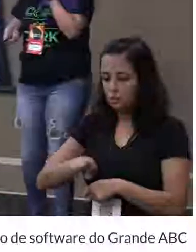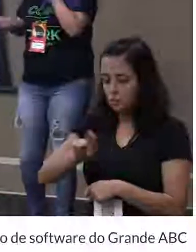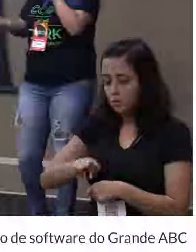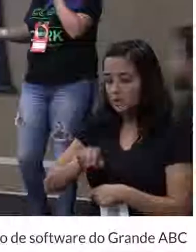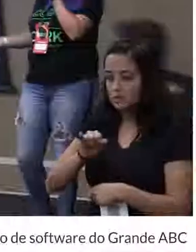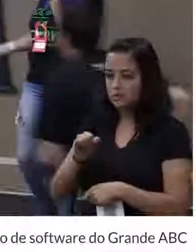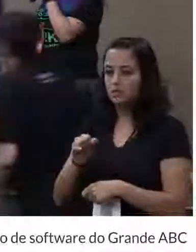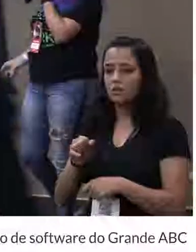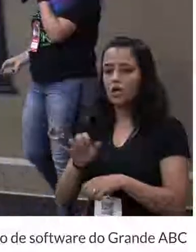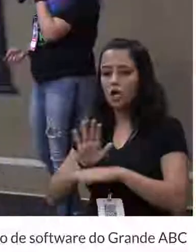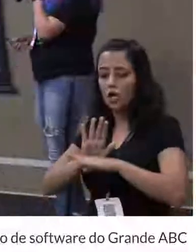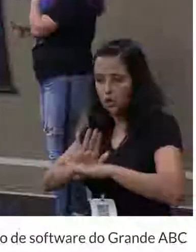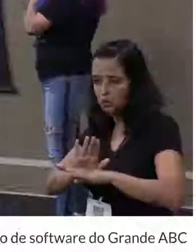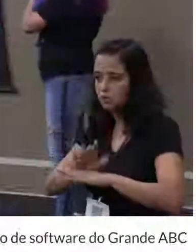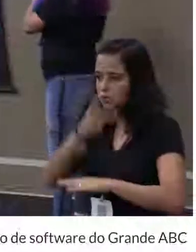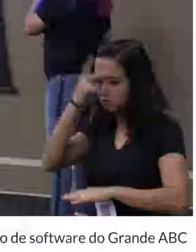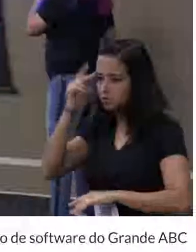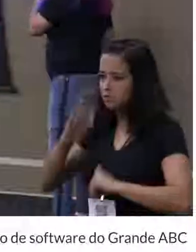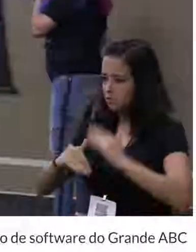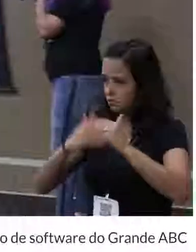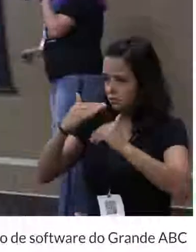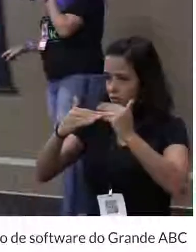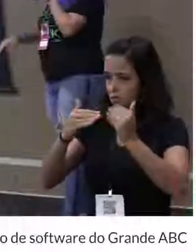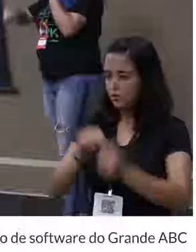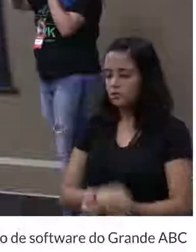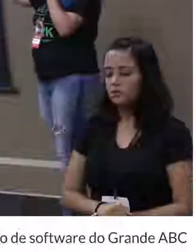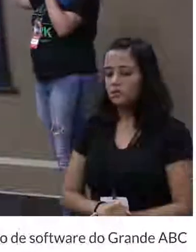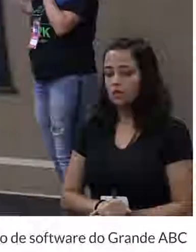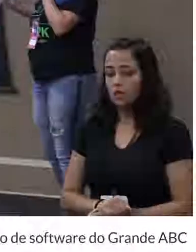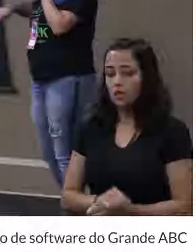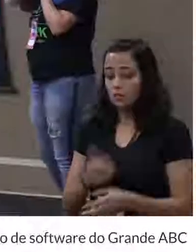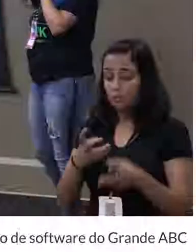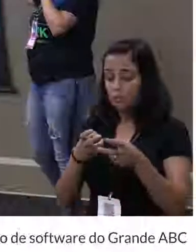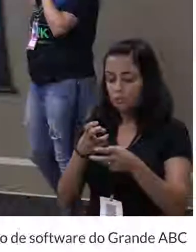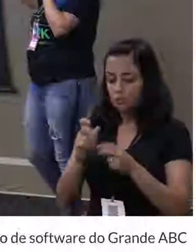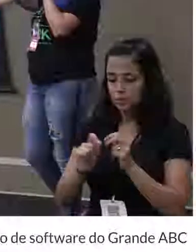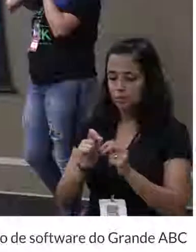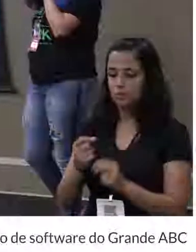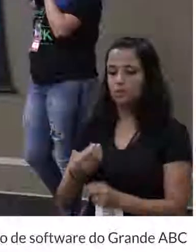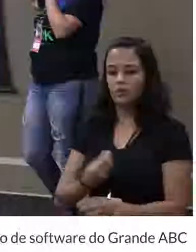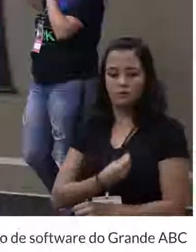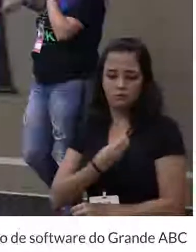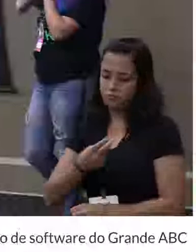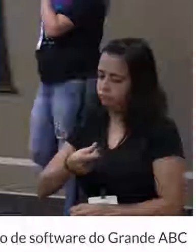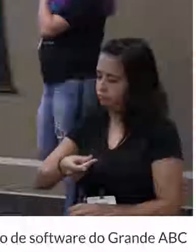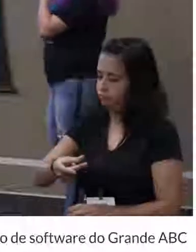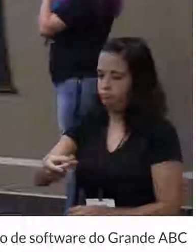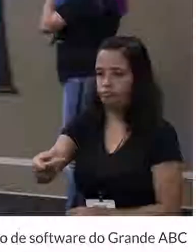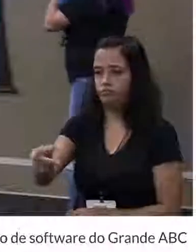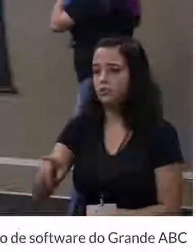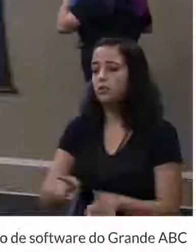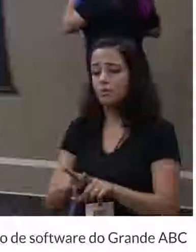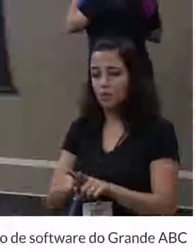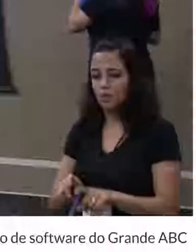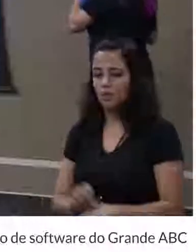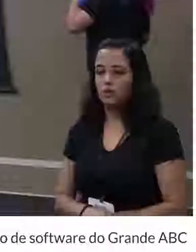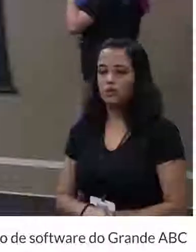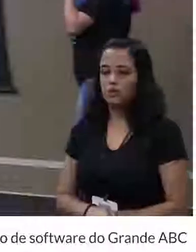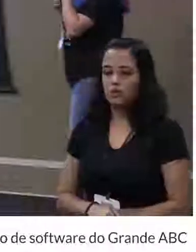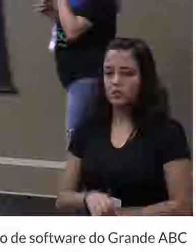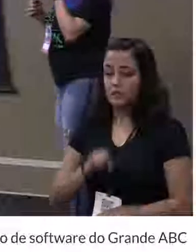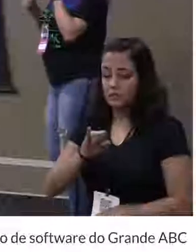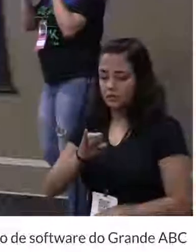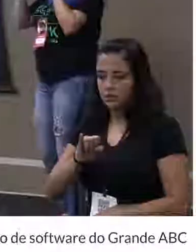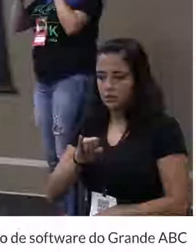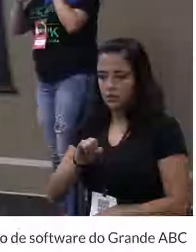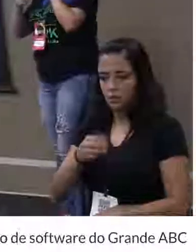realmente está ajudando o desenvolvedor nisso. Ok. E aí ali ele fica na vida inteira também. Aí beleza. Se